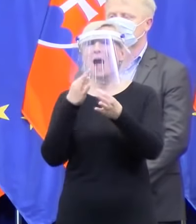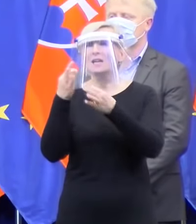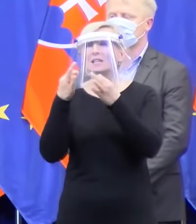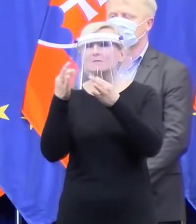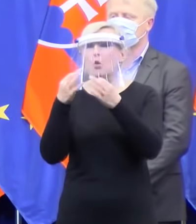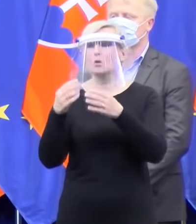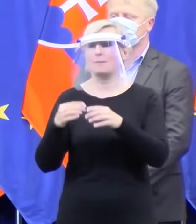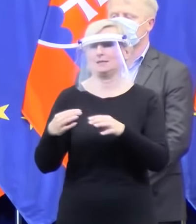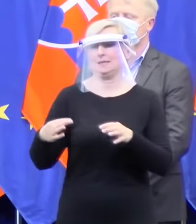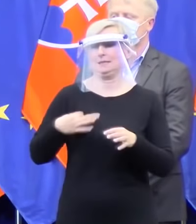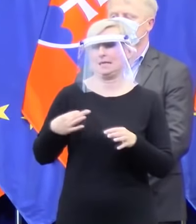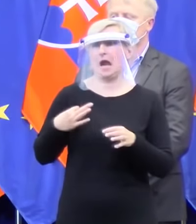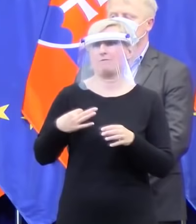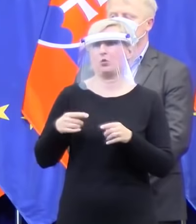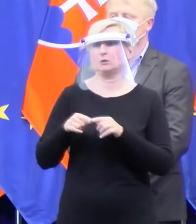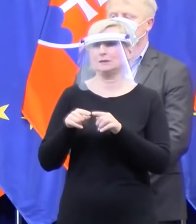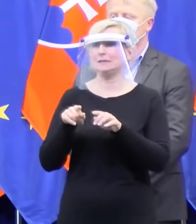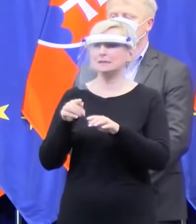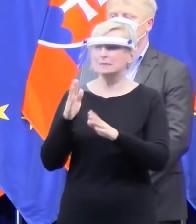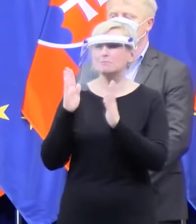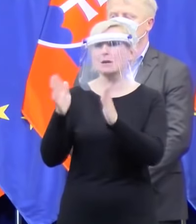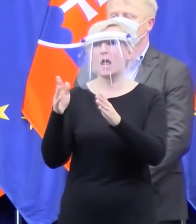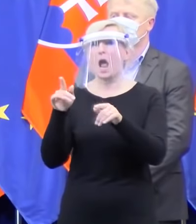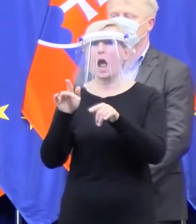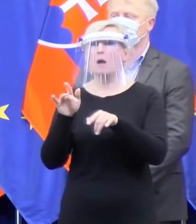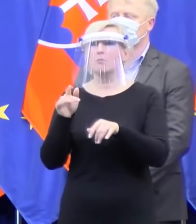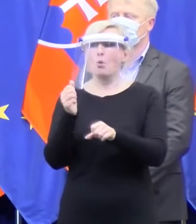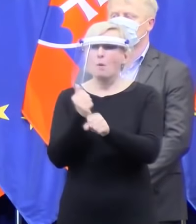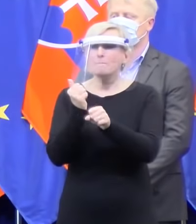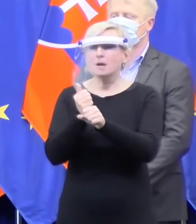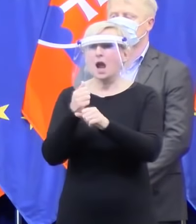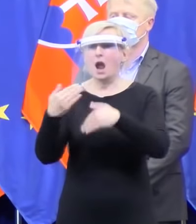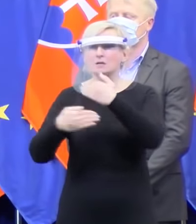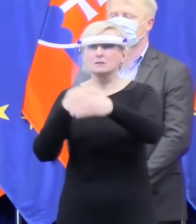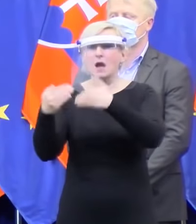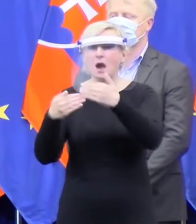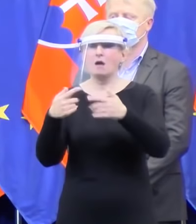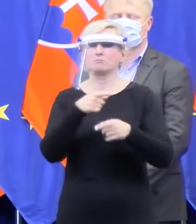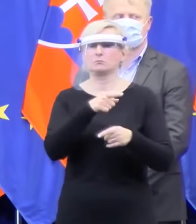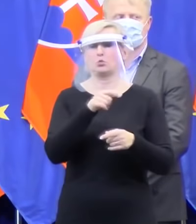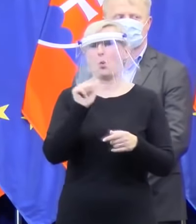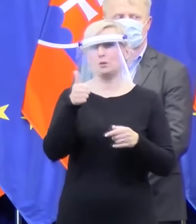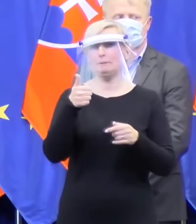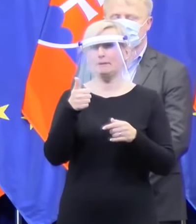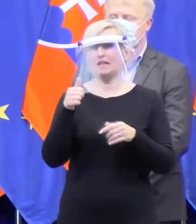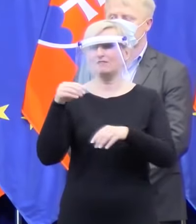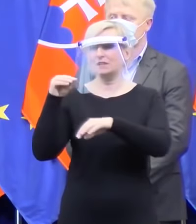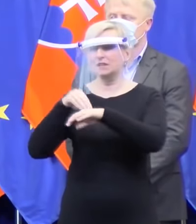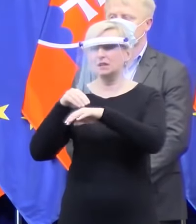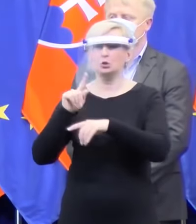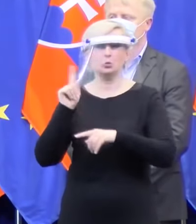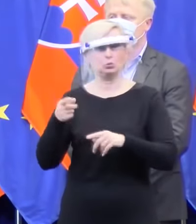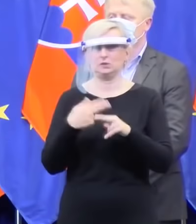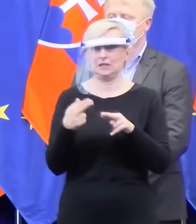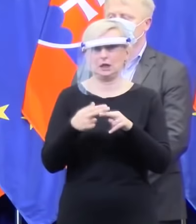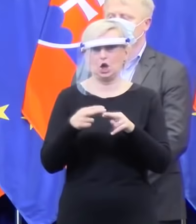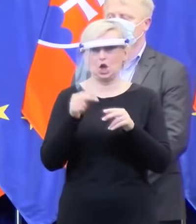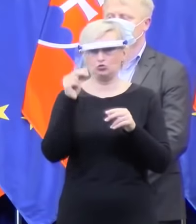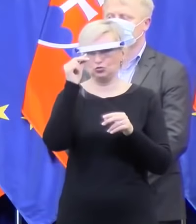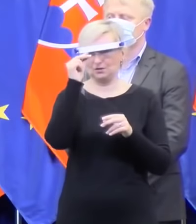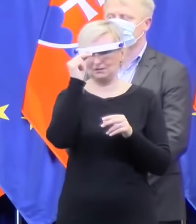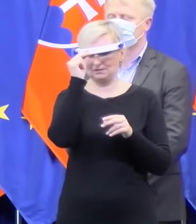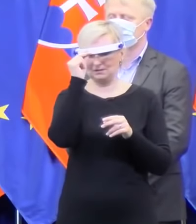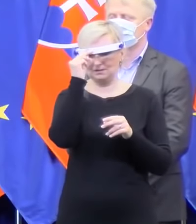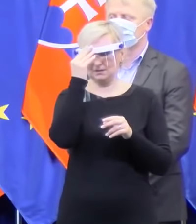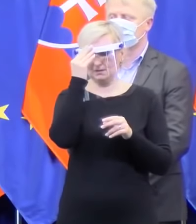aj pre neho to bola absolútna priorita, aby sme túto otázku riešili. Takže hovorím, mojej pozície, ak by som